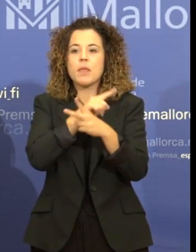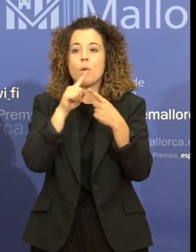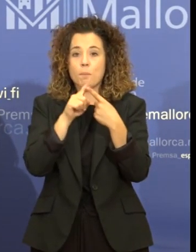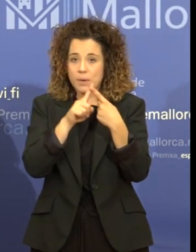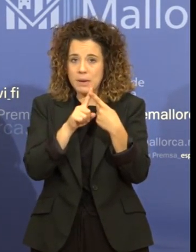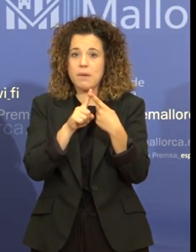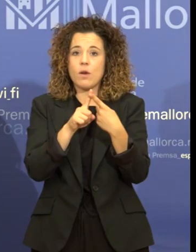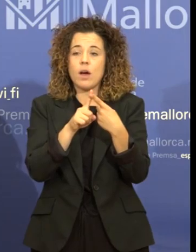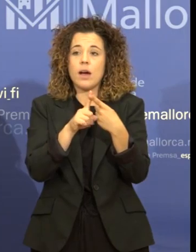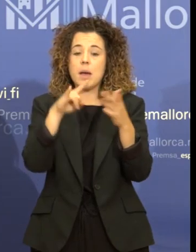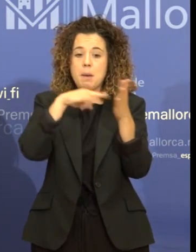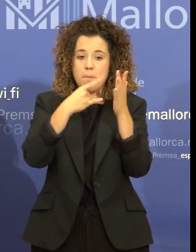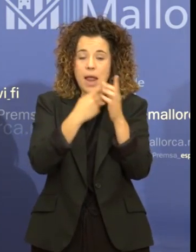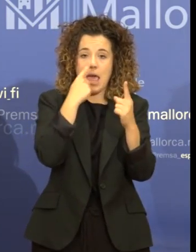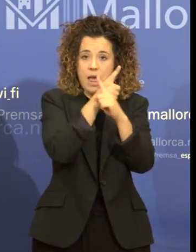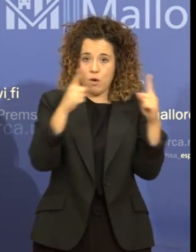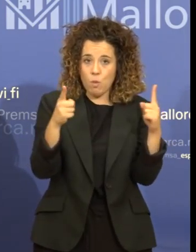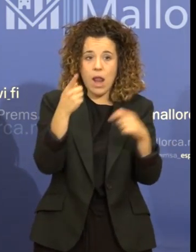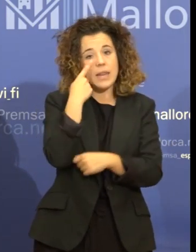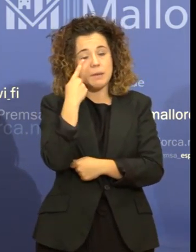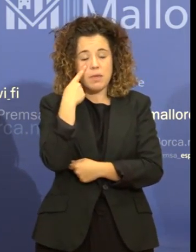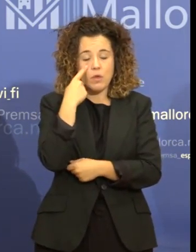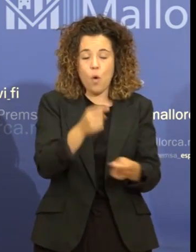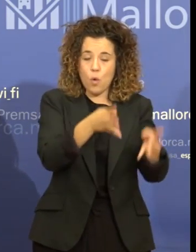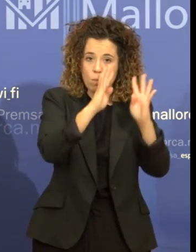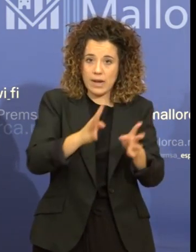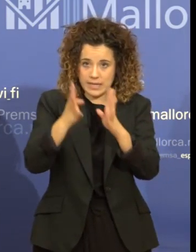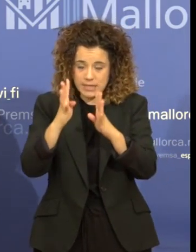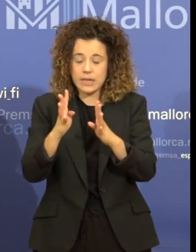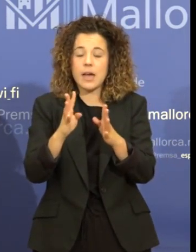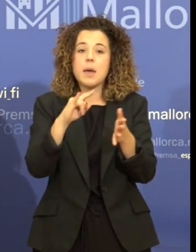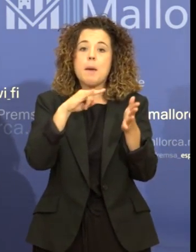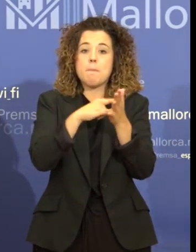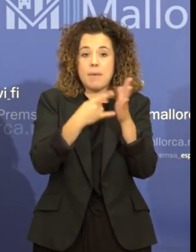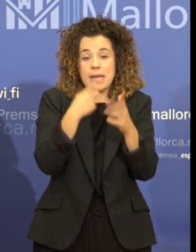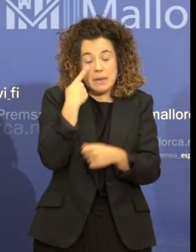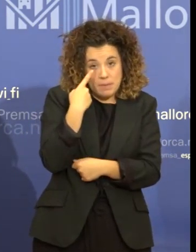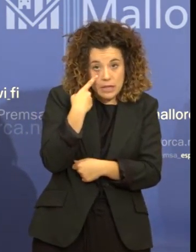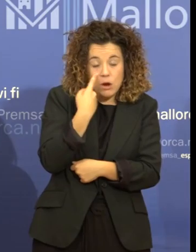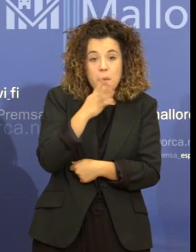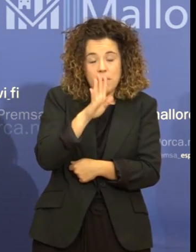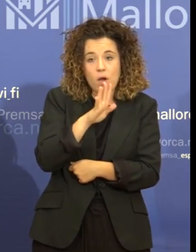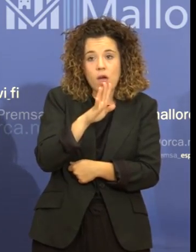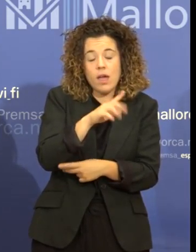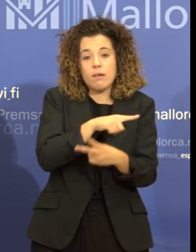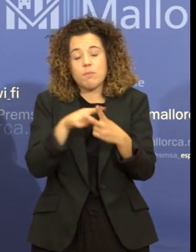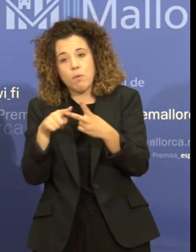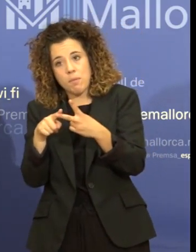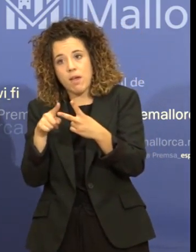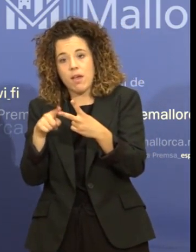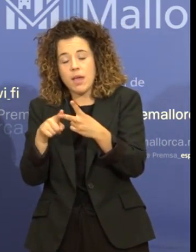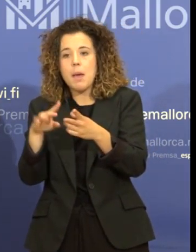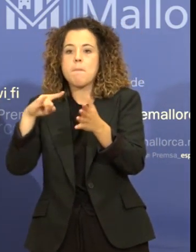el pla anual d'inspecció urbanística, el pla en si d'inspecció, però per una altra banda, la planificació